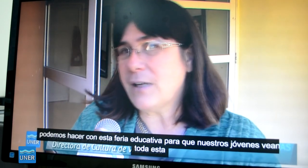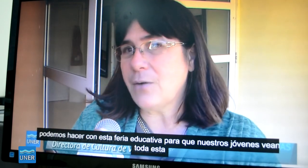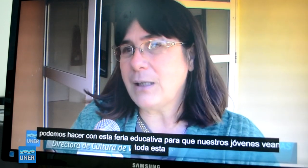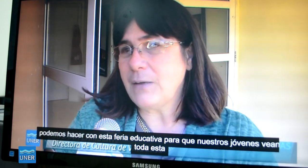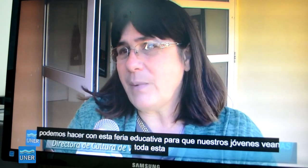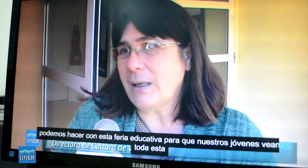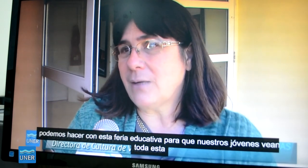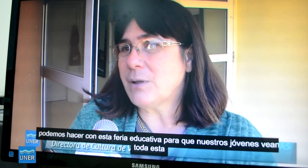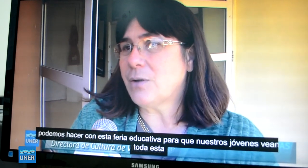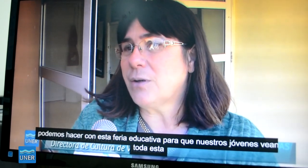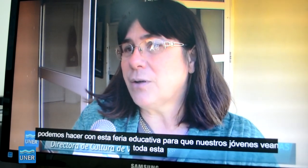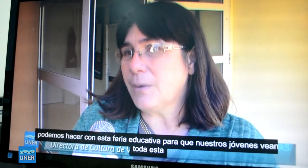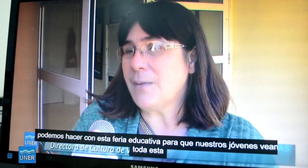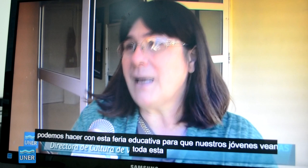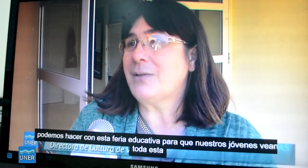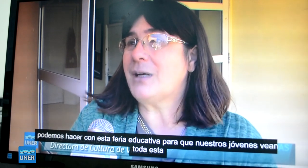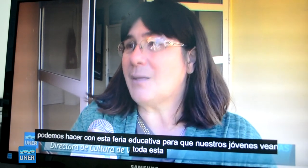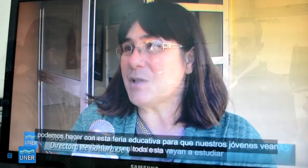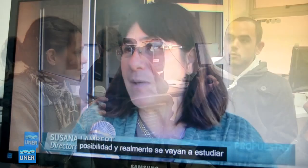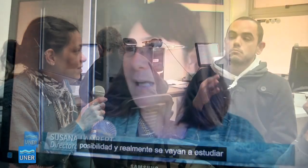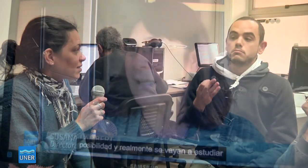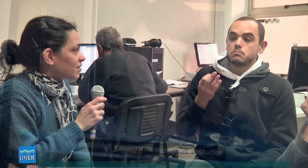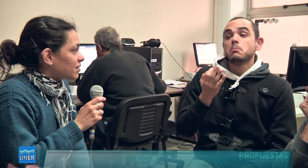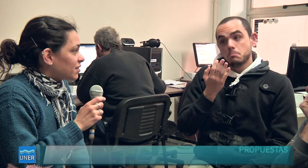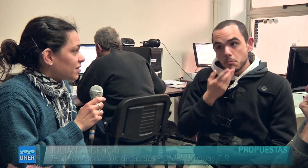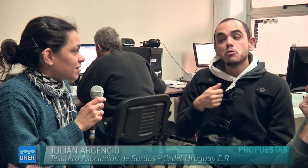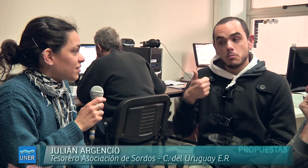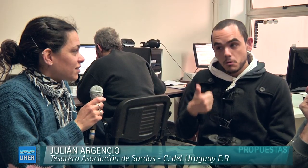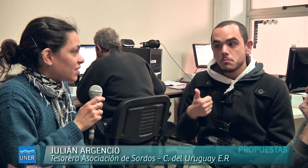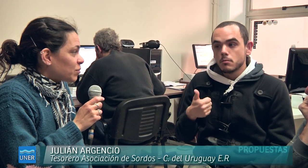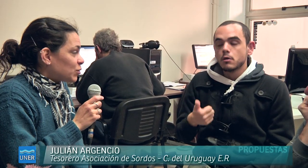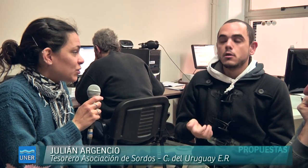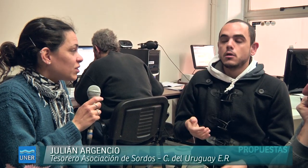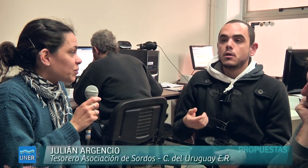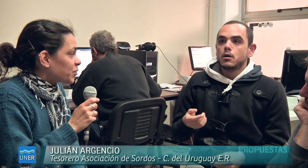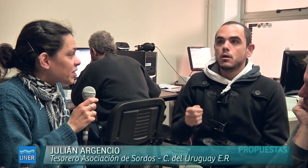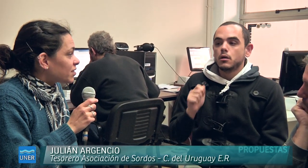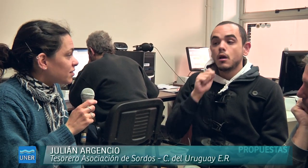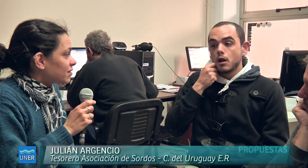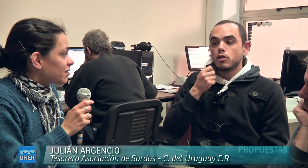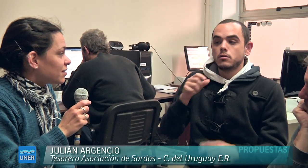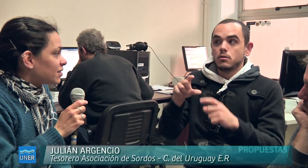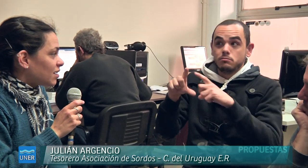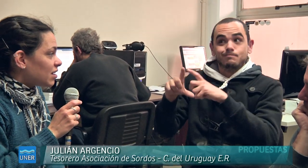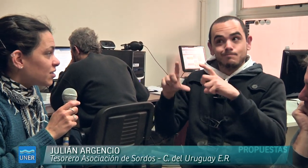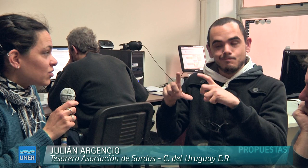sordos. Mi opinión es que me gustó, está muy bien, es lindo,